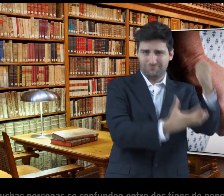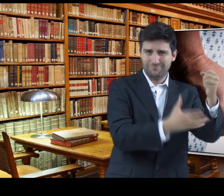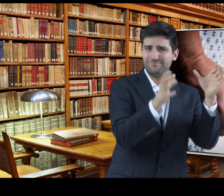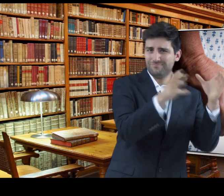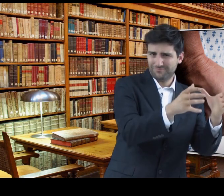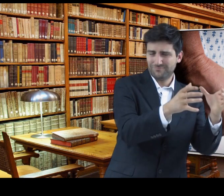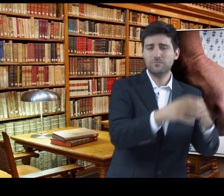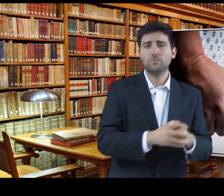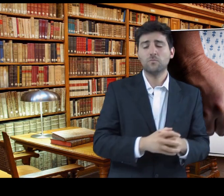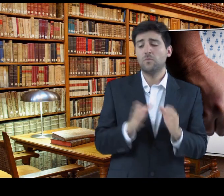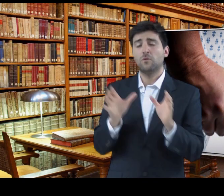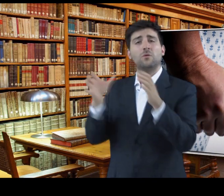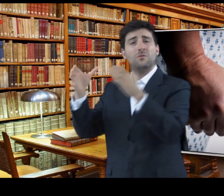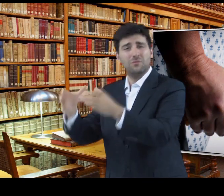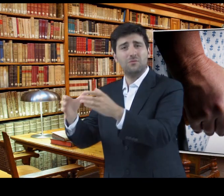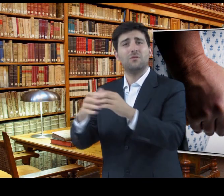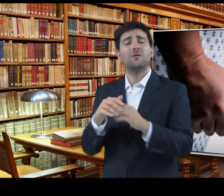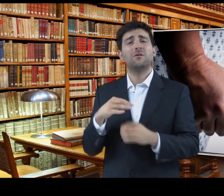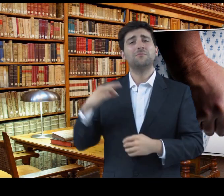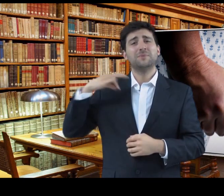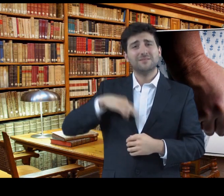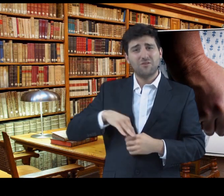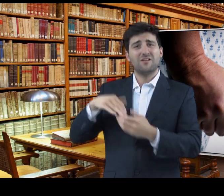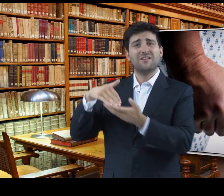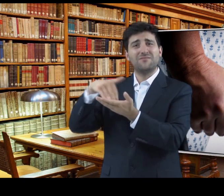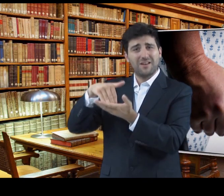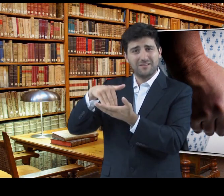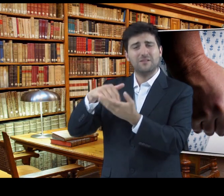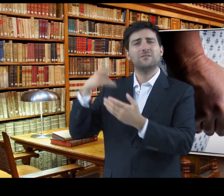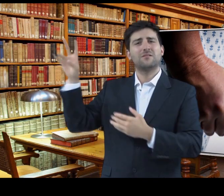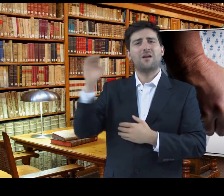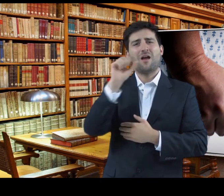Y la pensión de invalidez, que se obtiene cuando una persona ya antes ha cotizado en AFP.